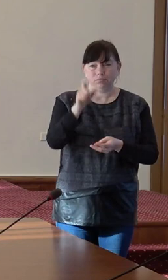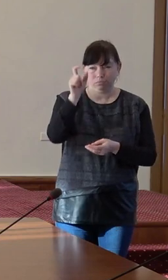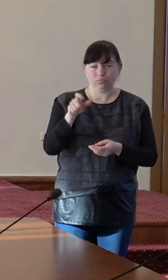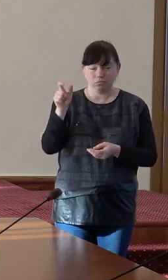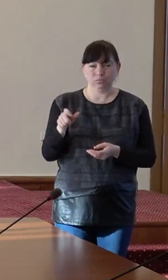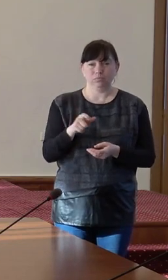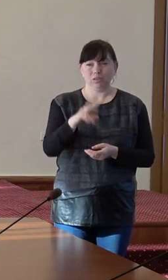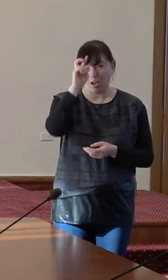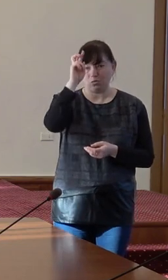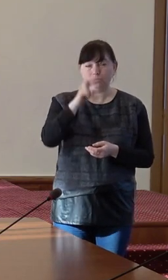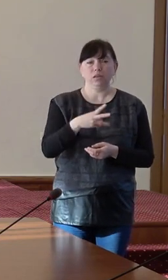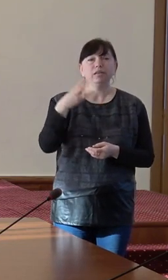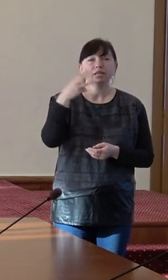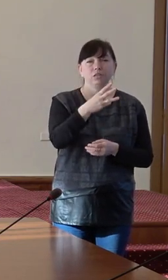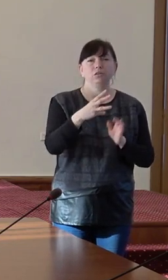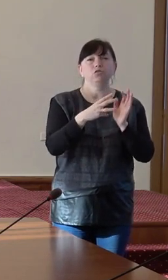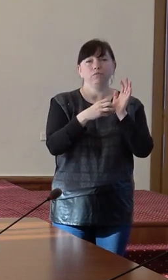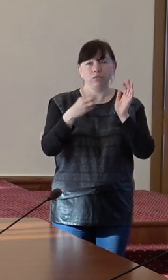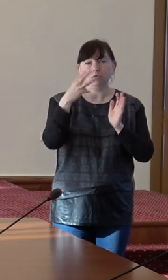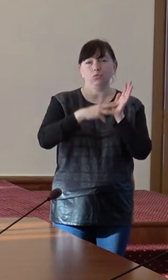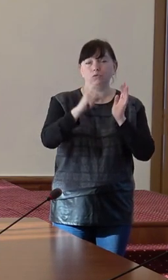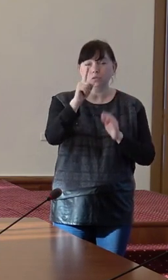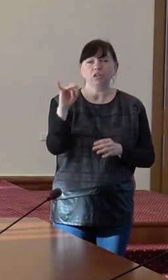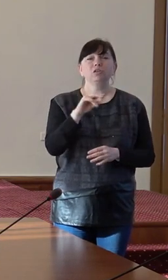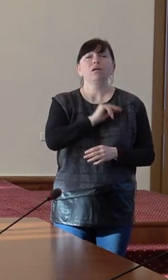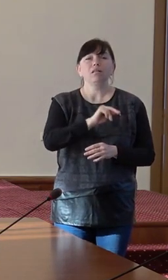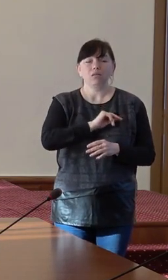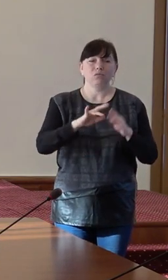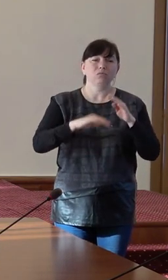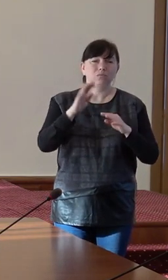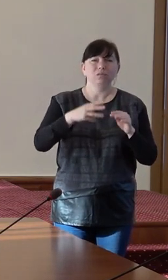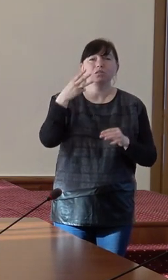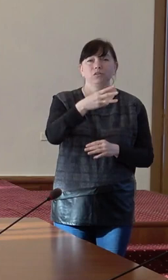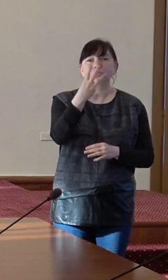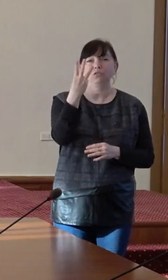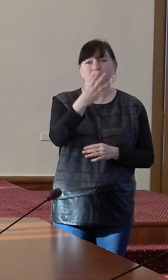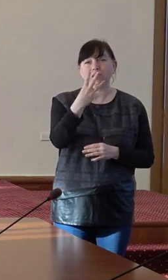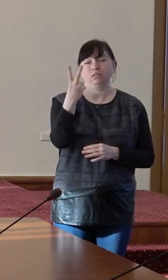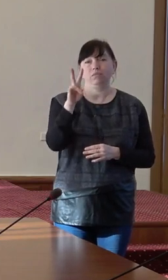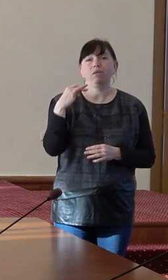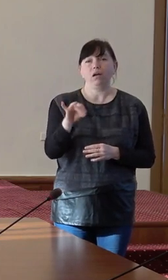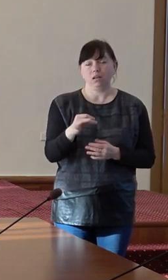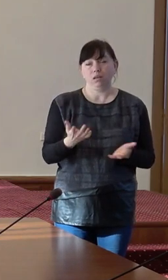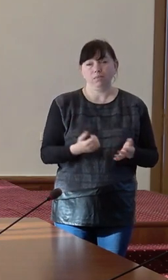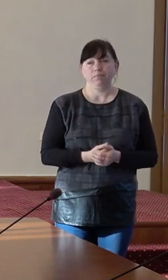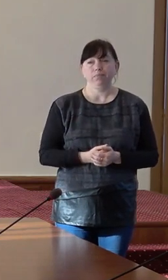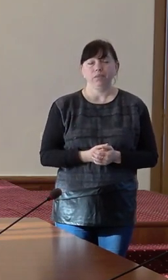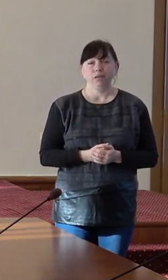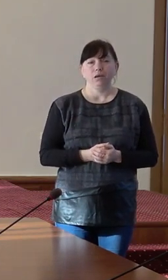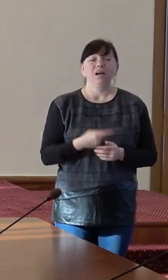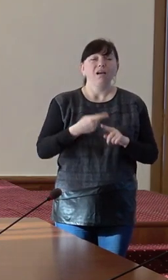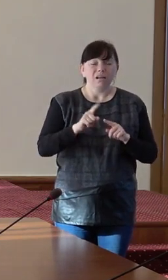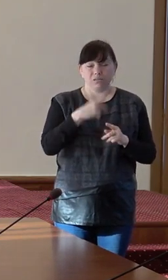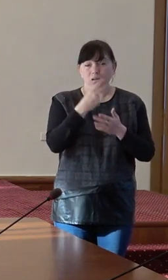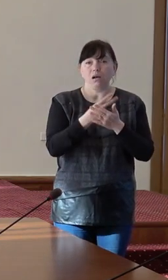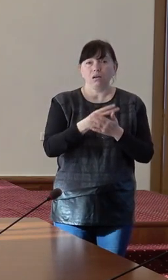încălbierilor publice 3.381 și lucrători necalificați 3.332 de lei deci asta încă